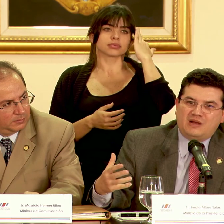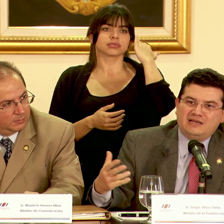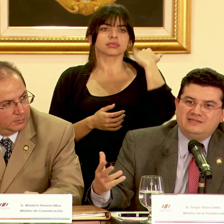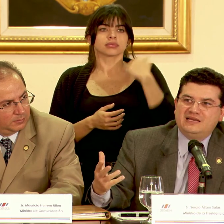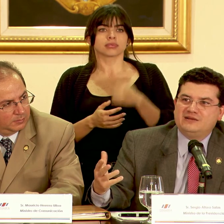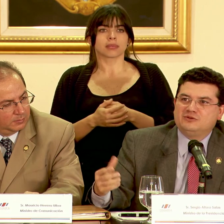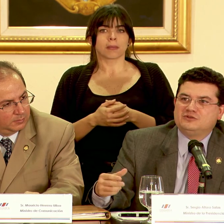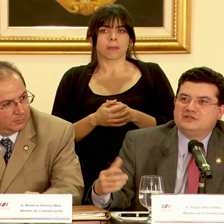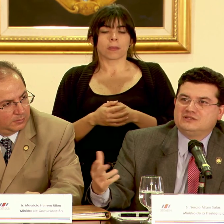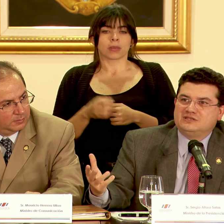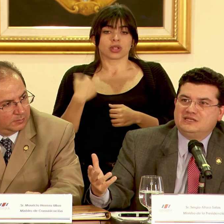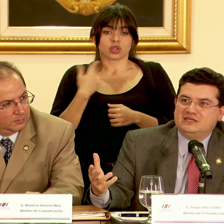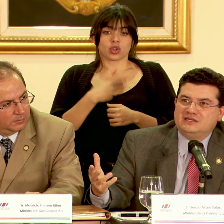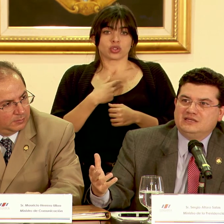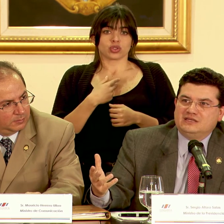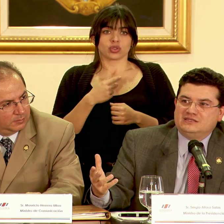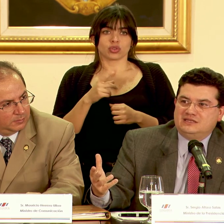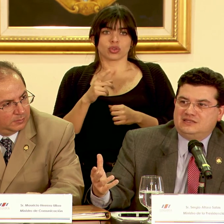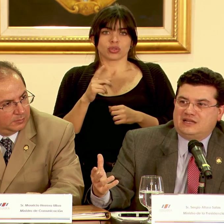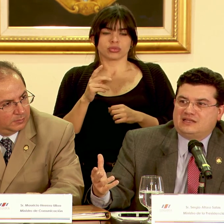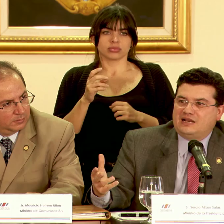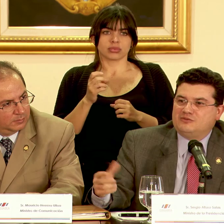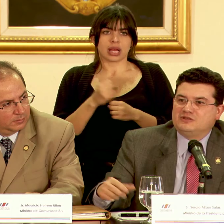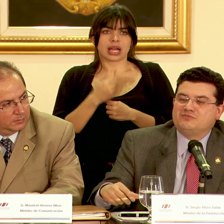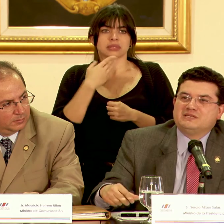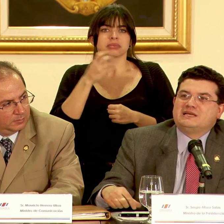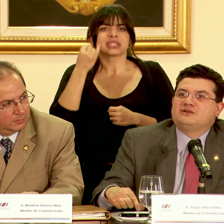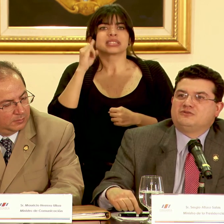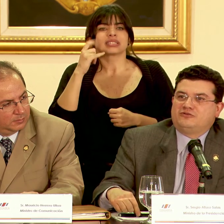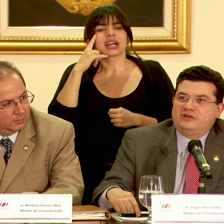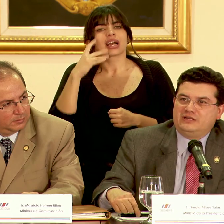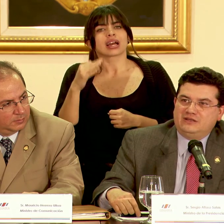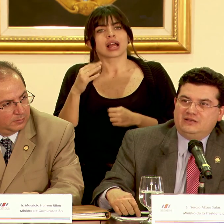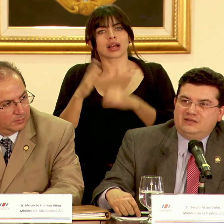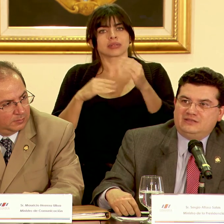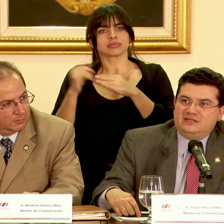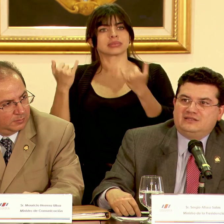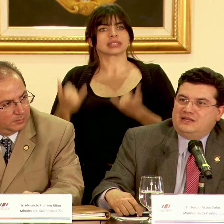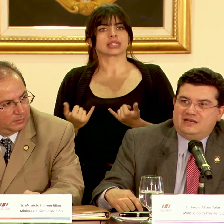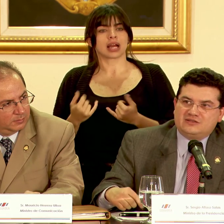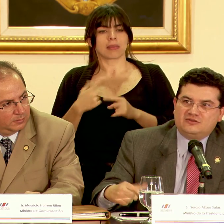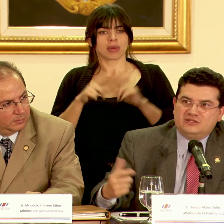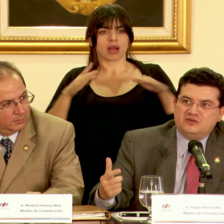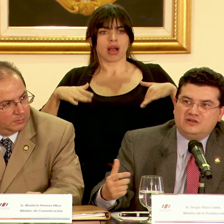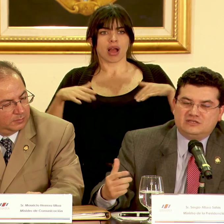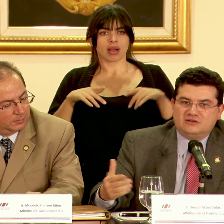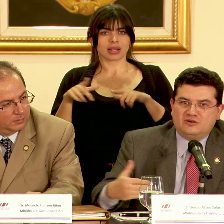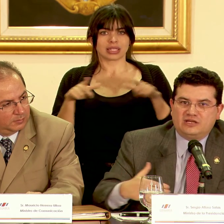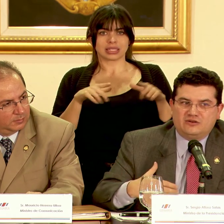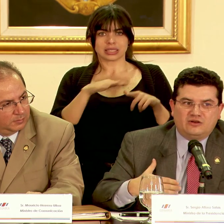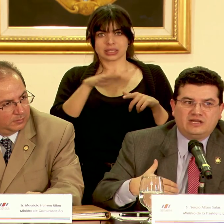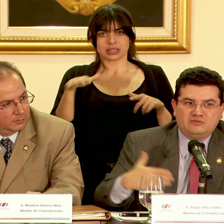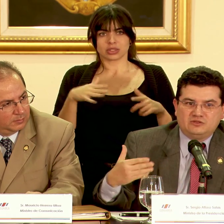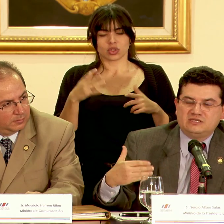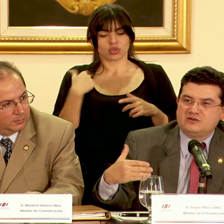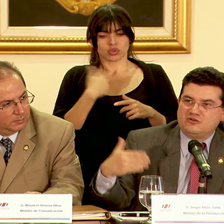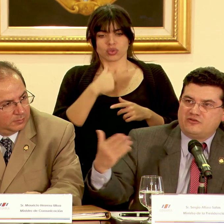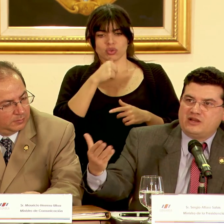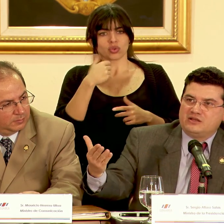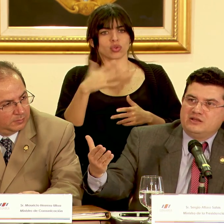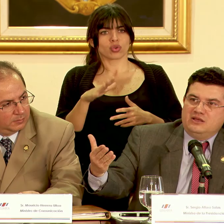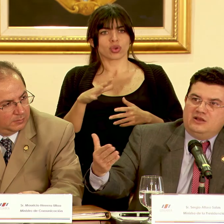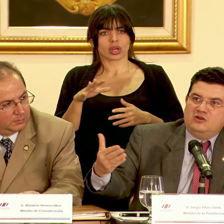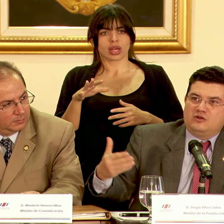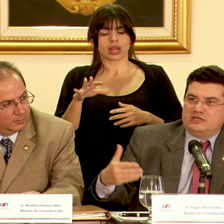mal hiciéramos si si tratáramos de empezar a construir sin tener las condiciones lo que no queremos es